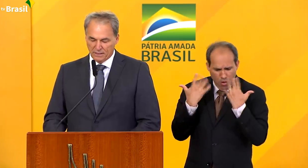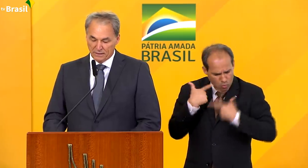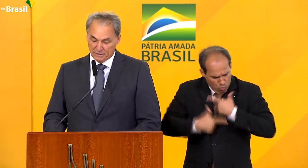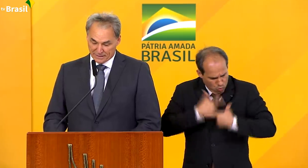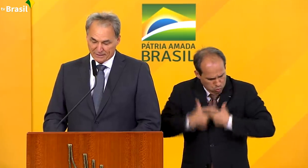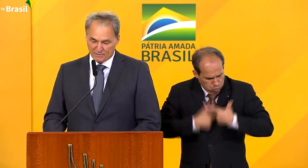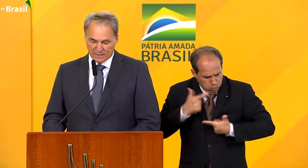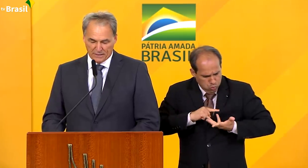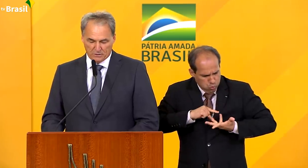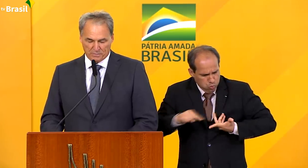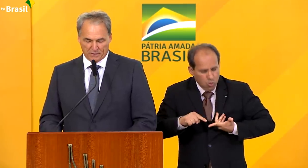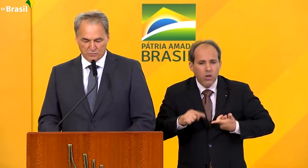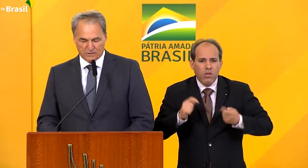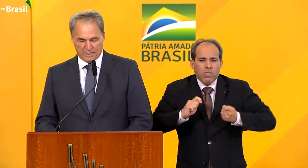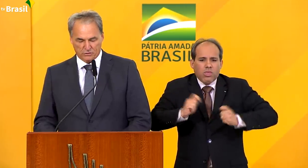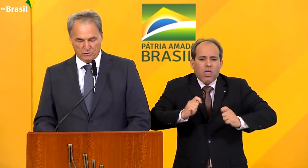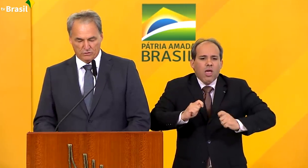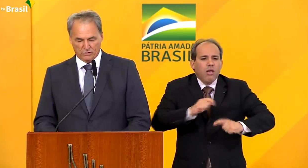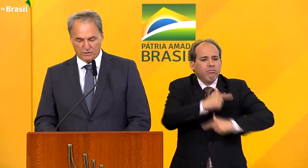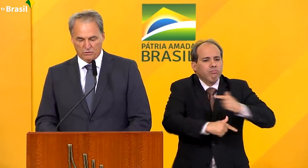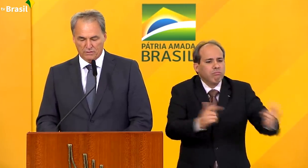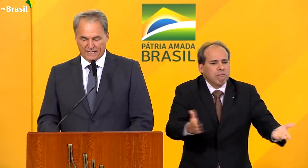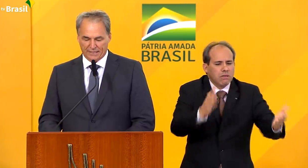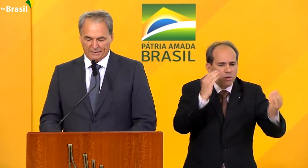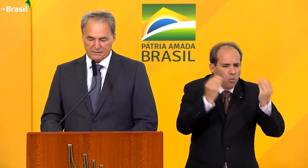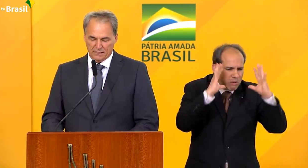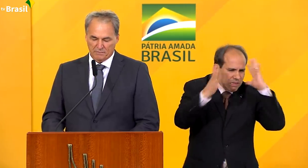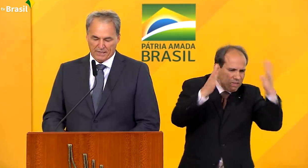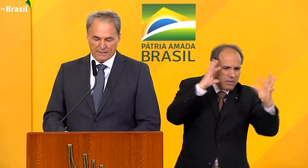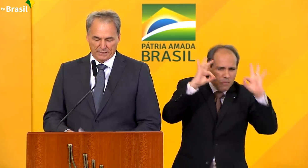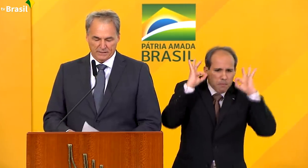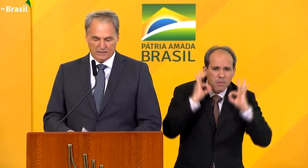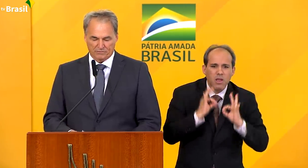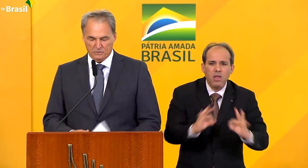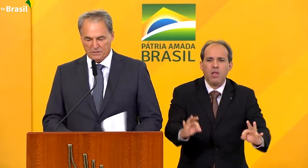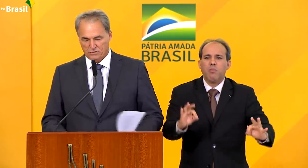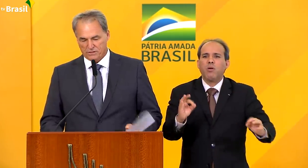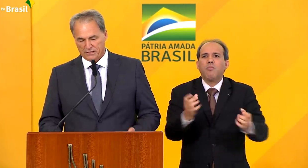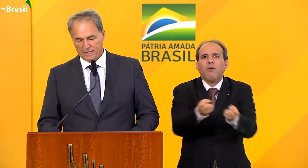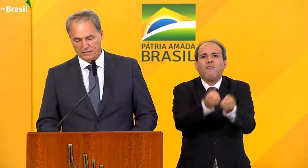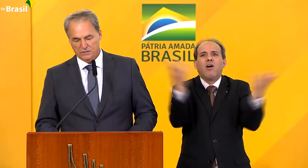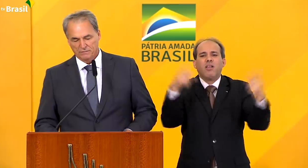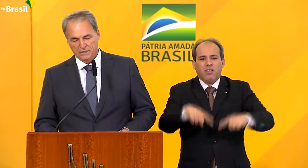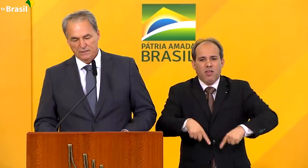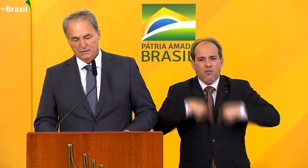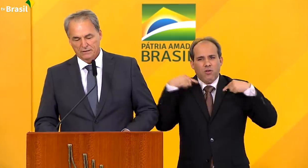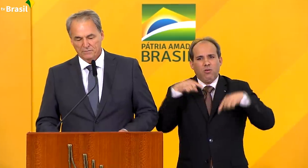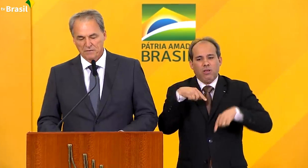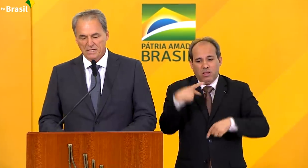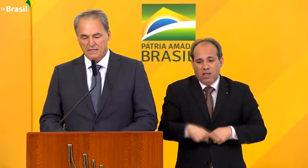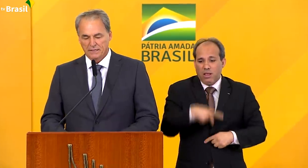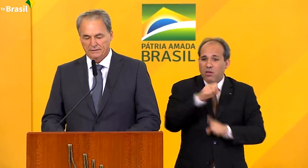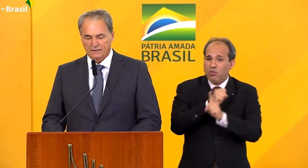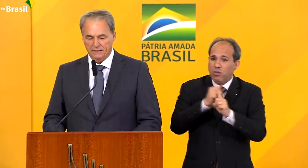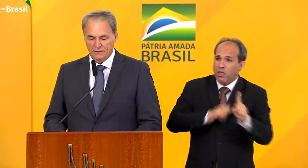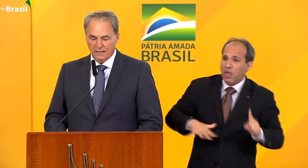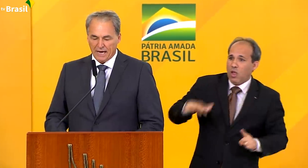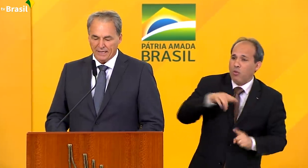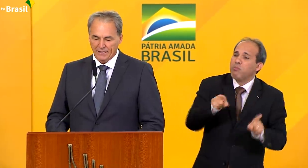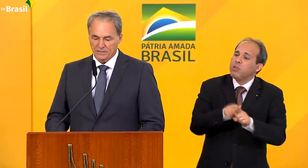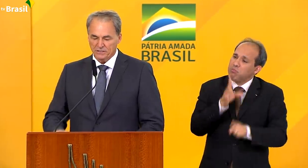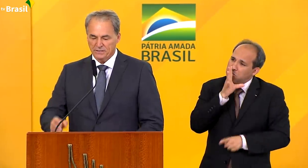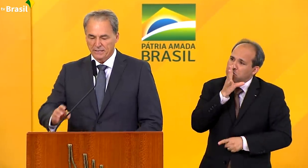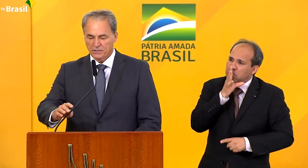trabalho está trabalhando para buscar soluções concretas para grandes desafios da sociedade. Também me encanta